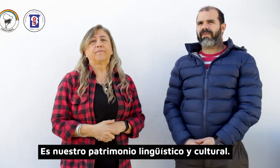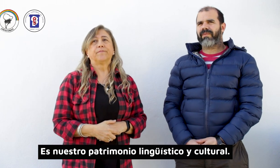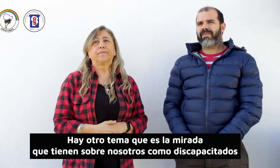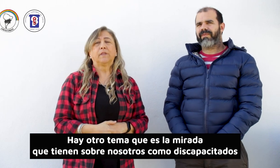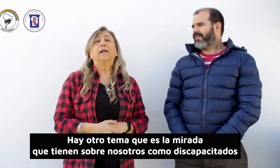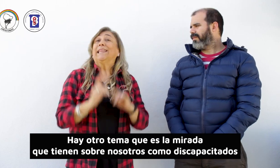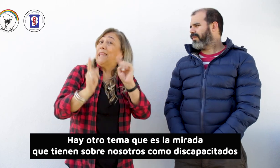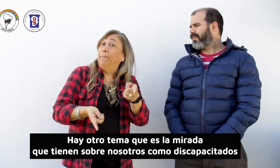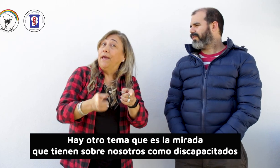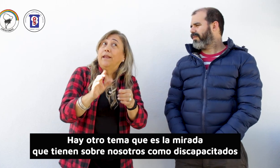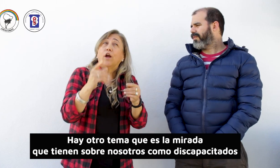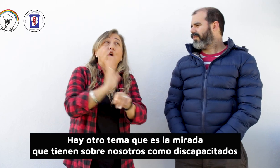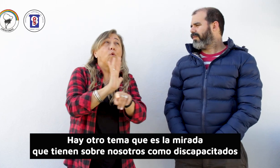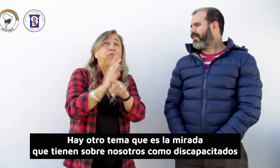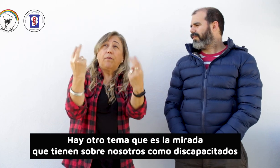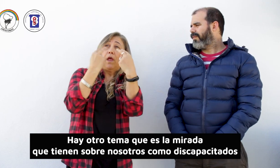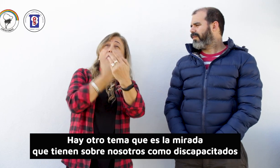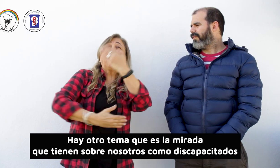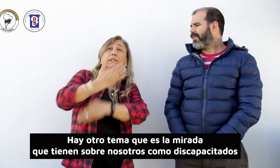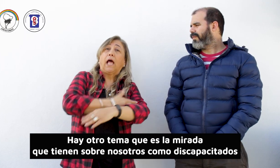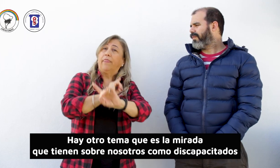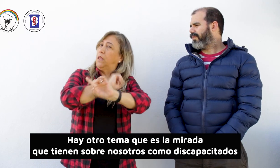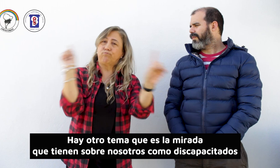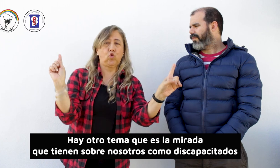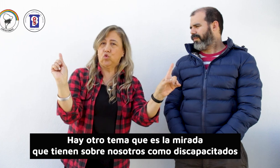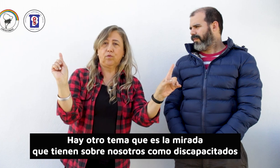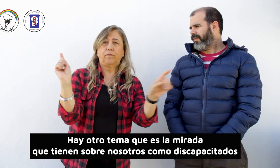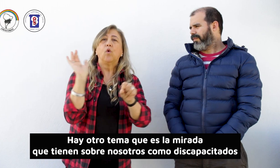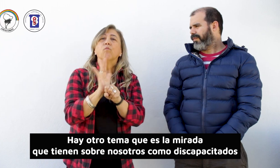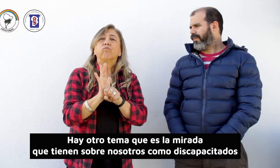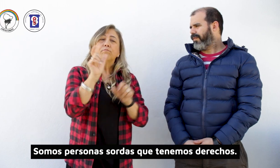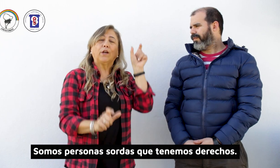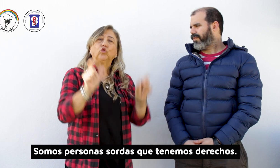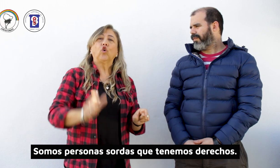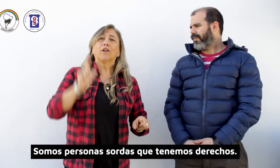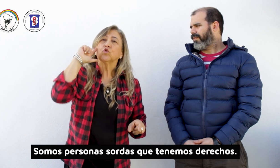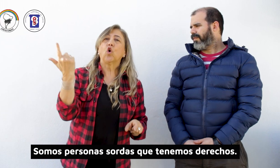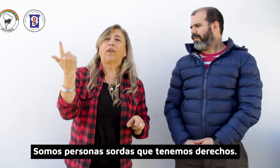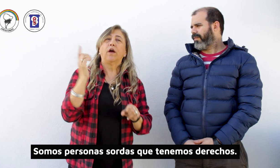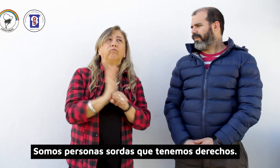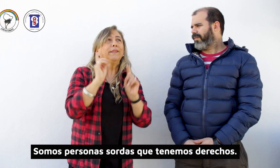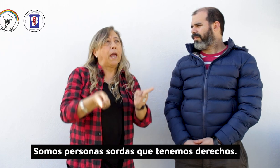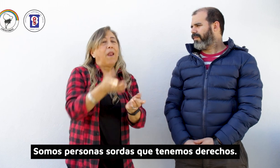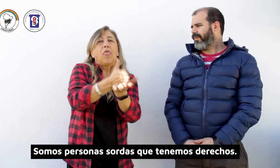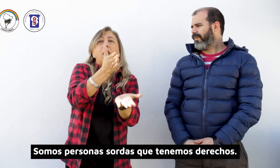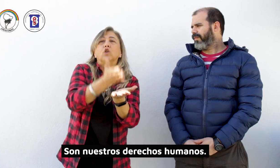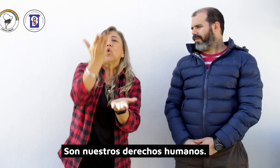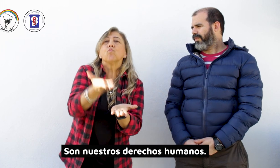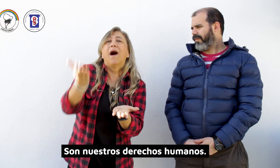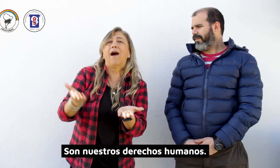Hay otro tema, que es la mirada que tienen sobre nosotros como discapacitados. Somos personas sordas que tenemos derechos. Son nuestros